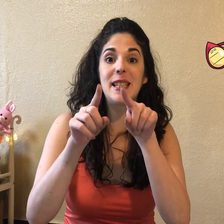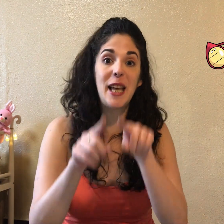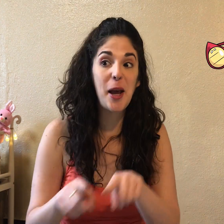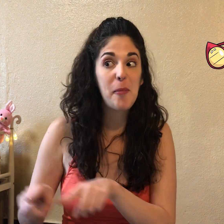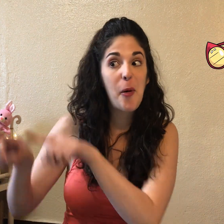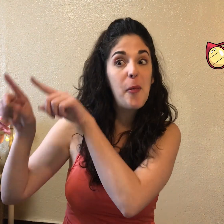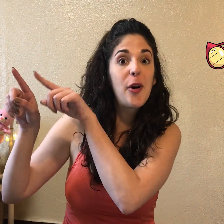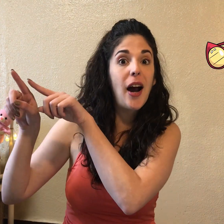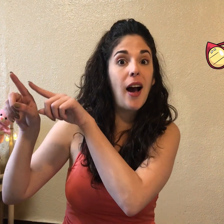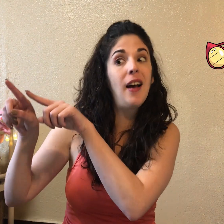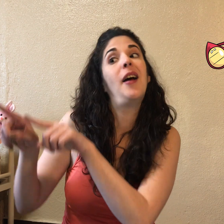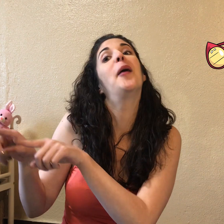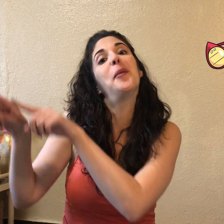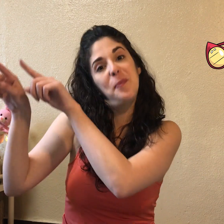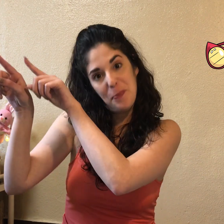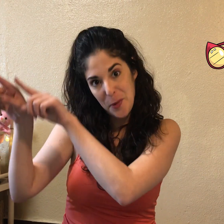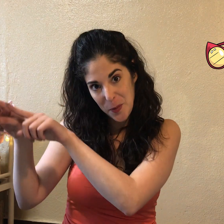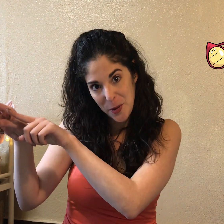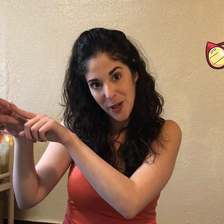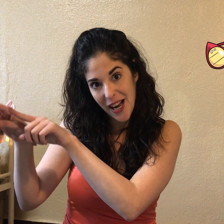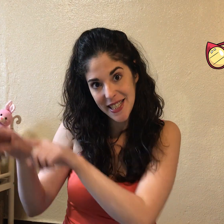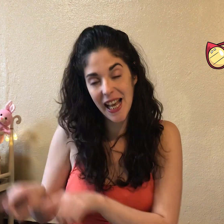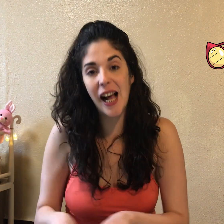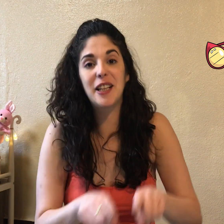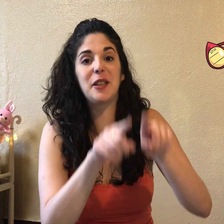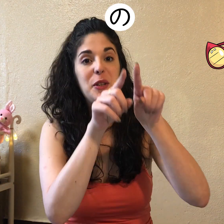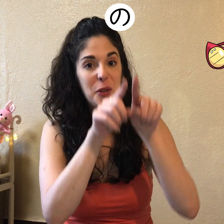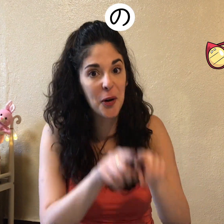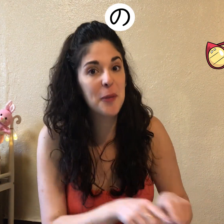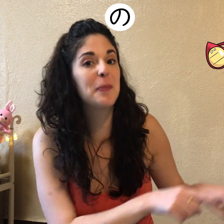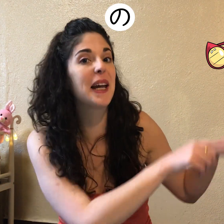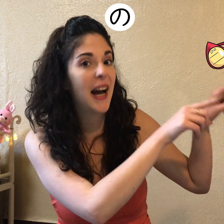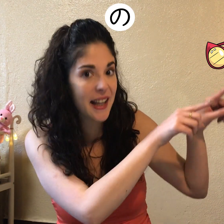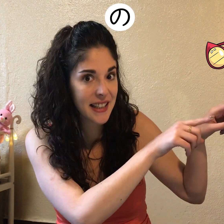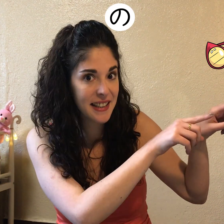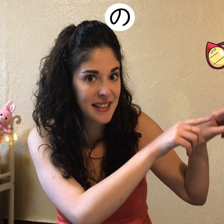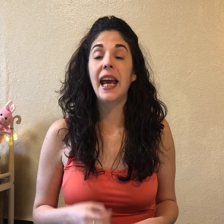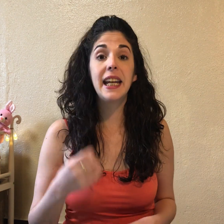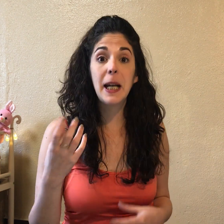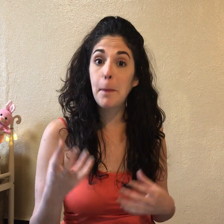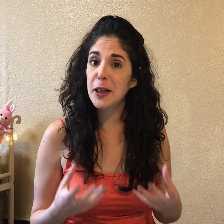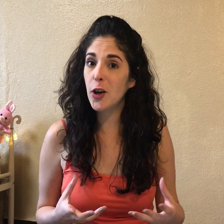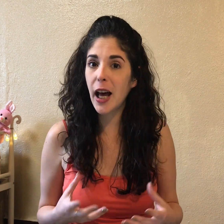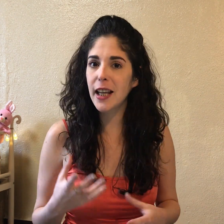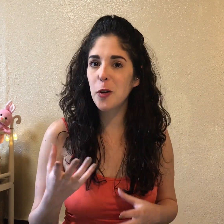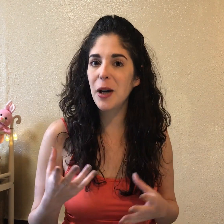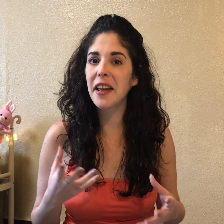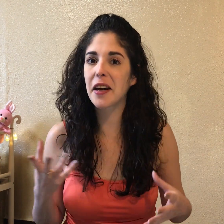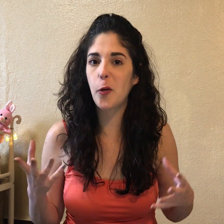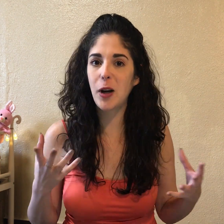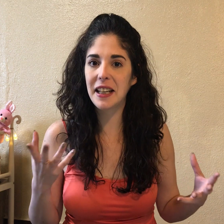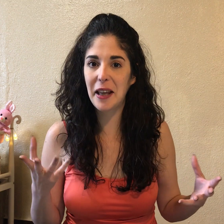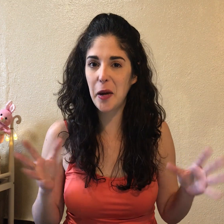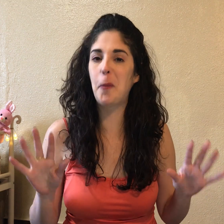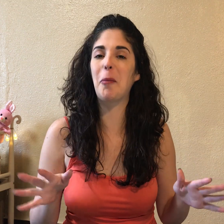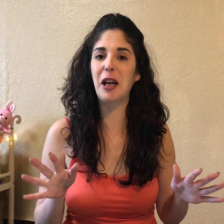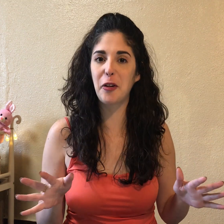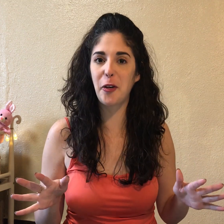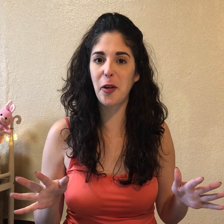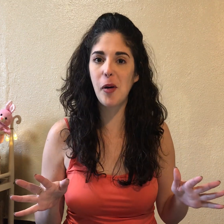de Momoka? Momoka-san no me gane. En el español hay algunas irregularidades, por más que no nos demos